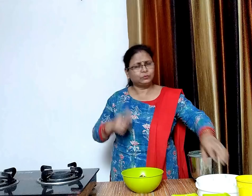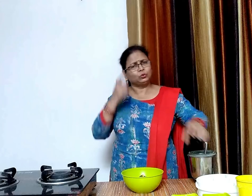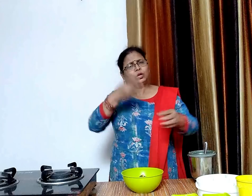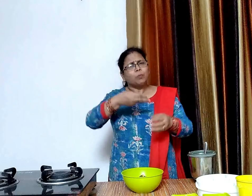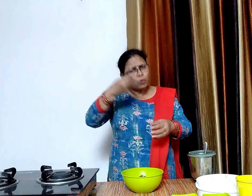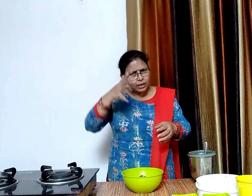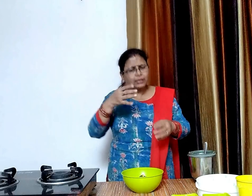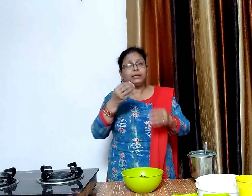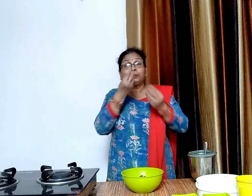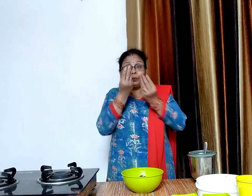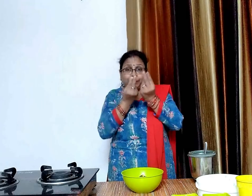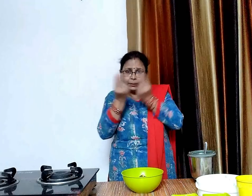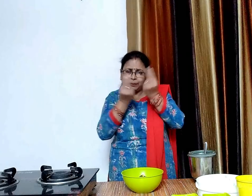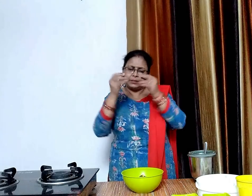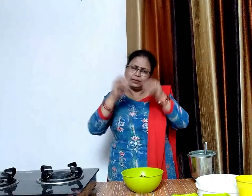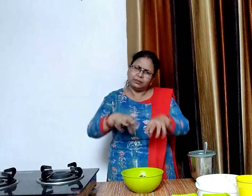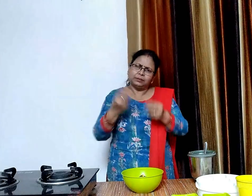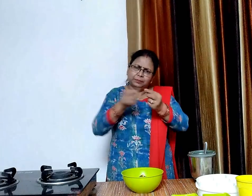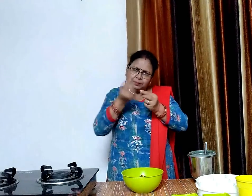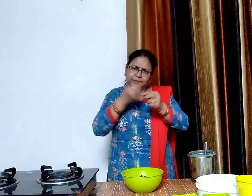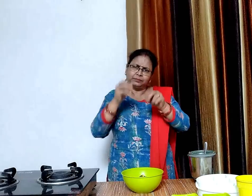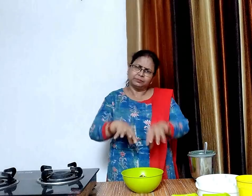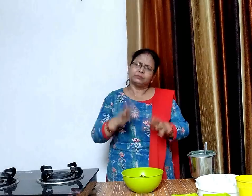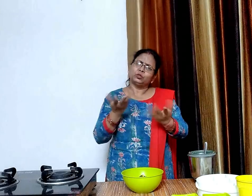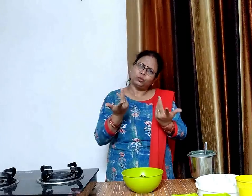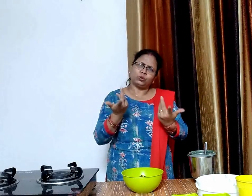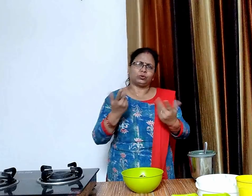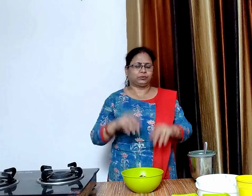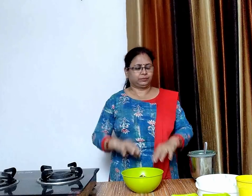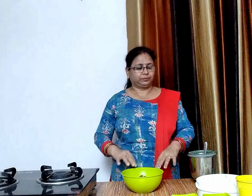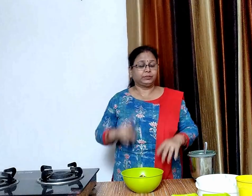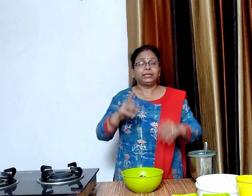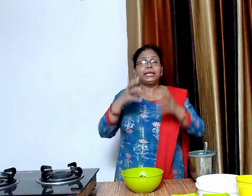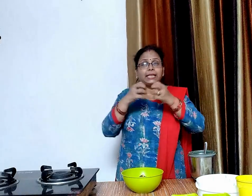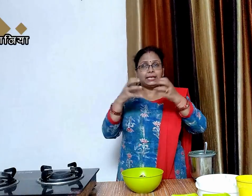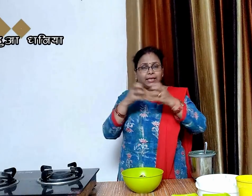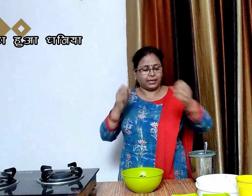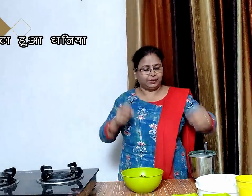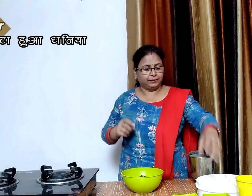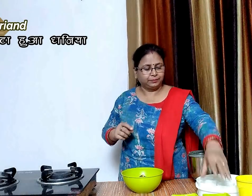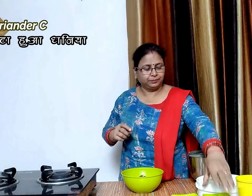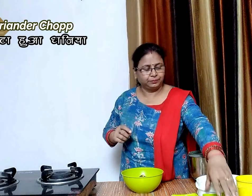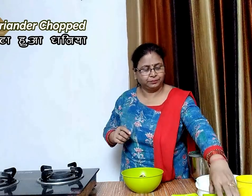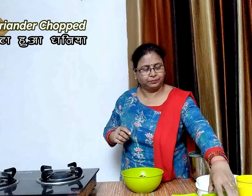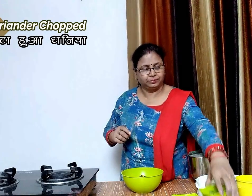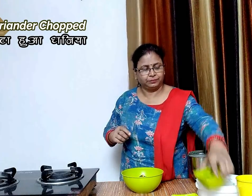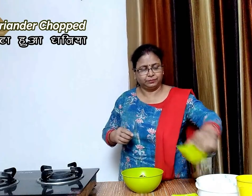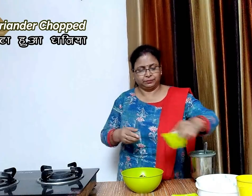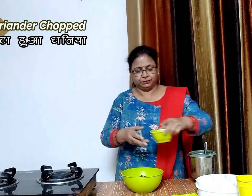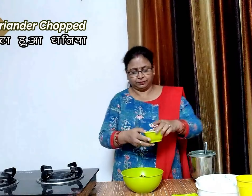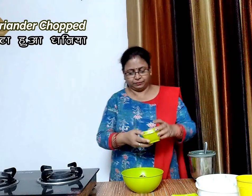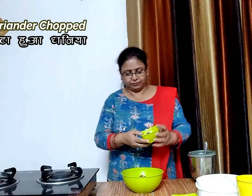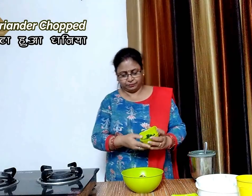आप चाहे तो फ्रेश पुदीने के पत्ते को बारी काट कर भी डाल सकते हैं अब इसमें बारी कटा हुआ धनिया डाल कर मिला लेंगे